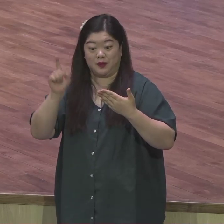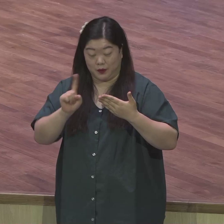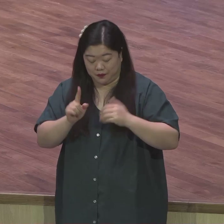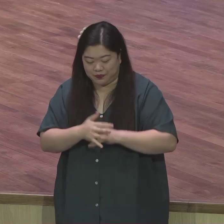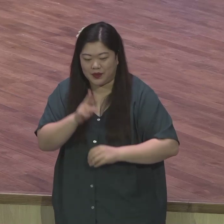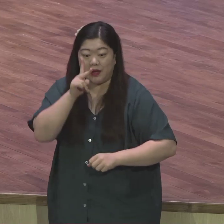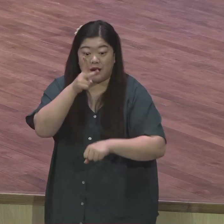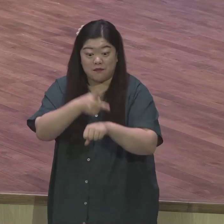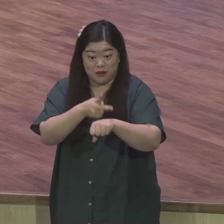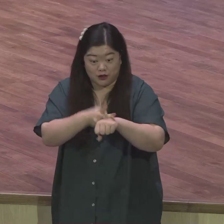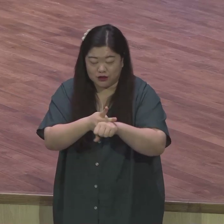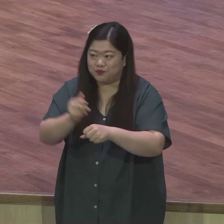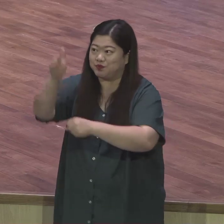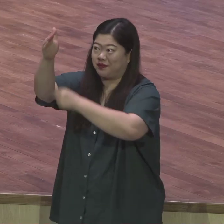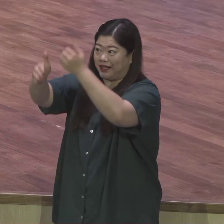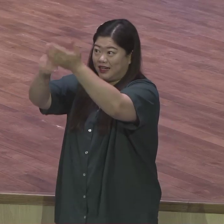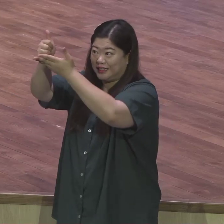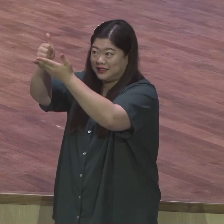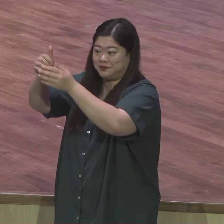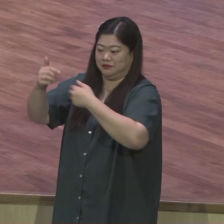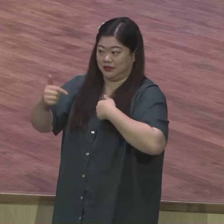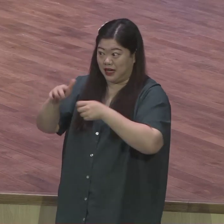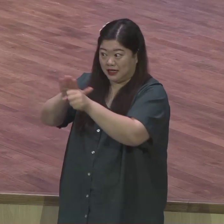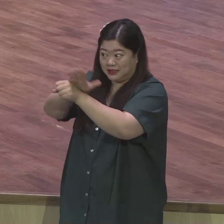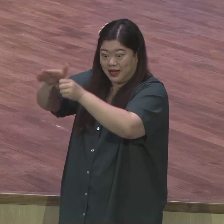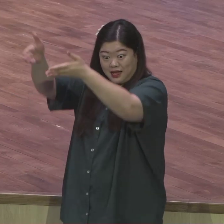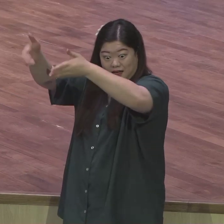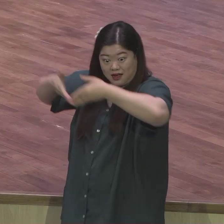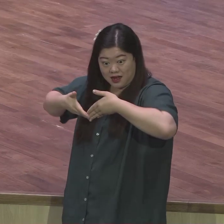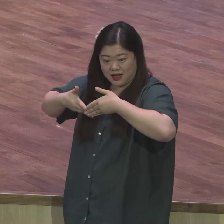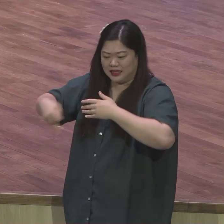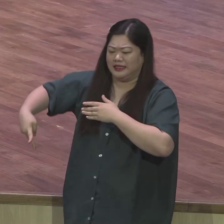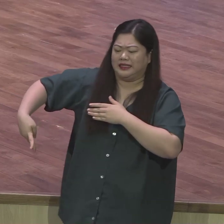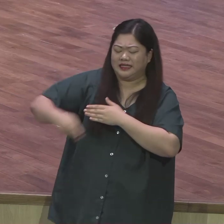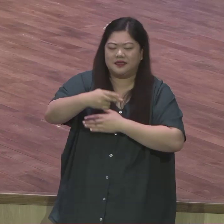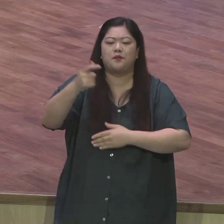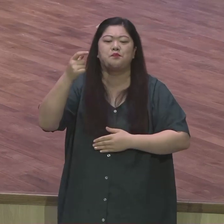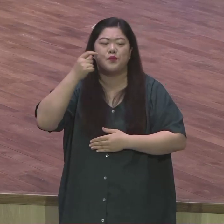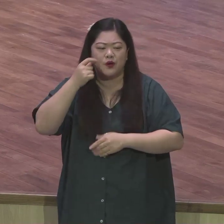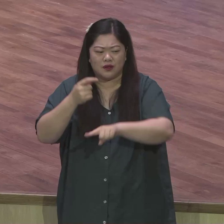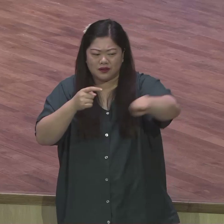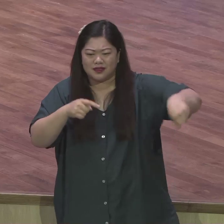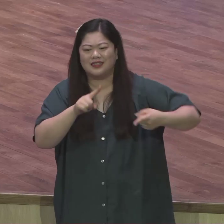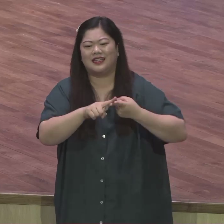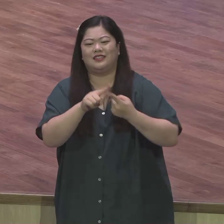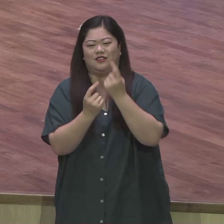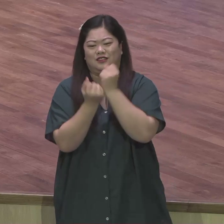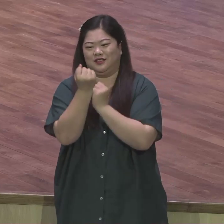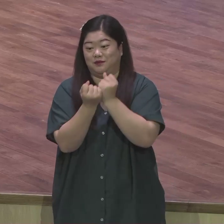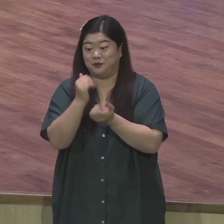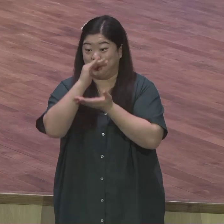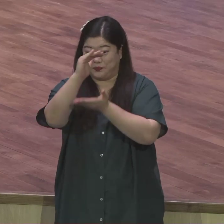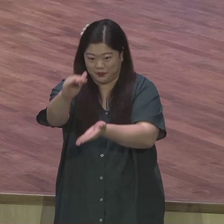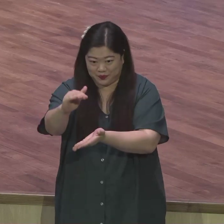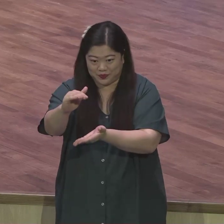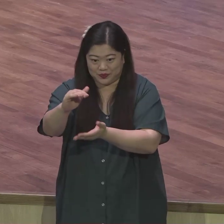사랑에서 끊을 수 없으리라 분명하게 잠으로 말씀을 하시면서